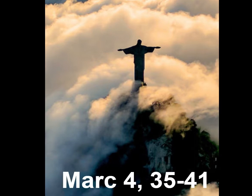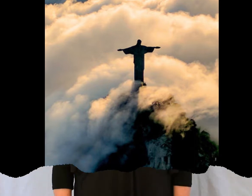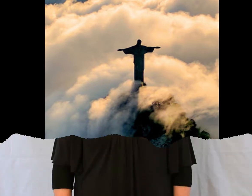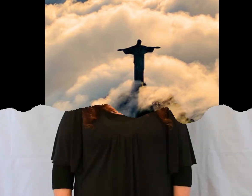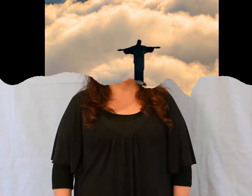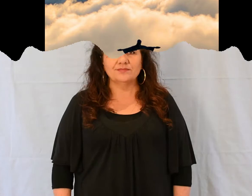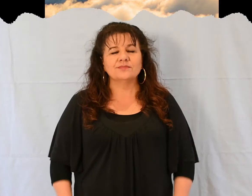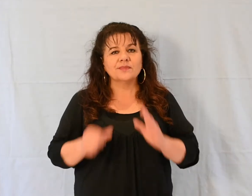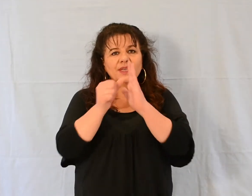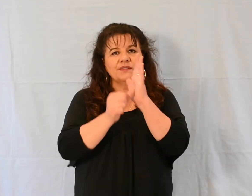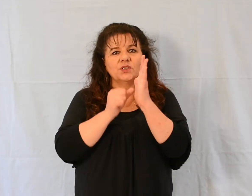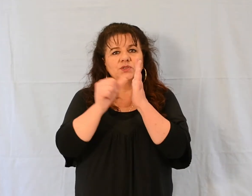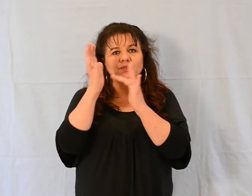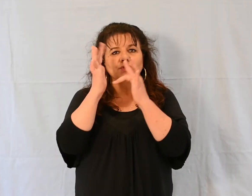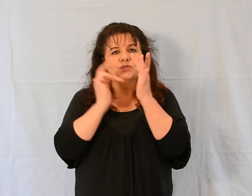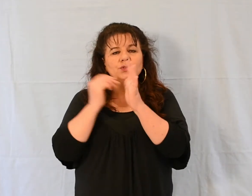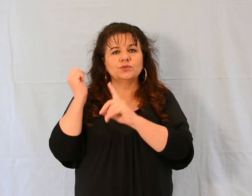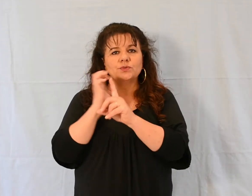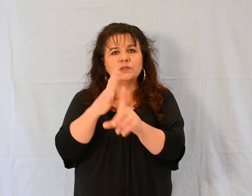L'évangile de Jésus Christ selon saint Marc